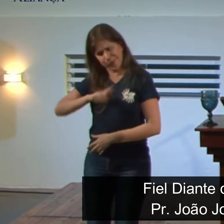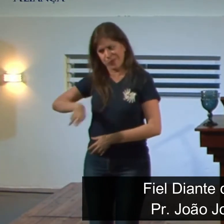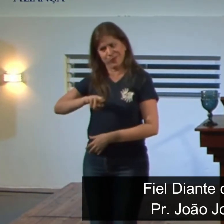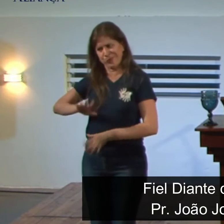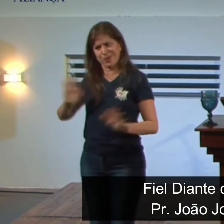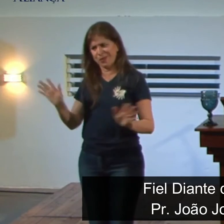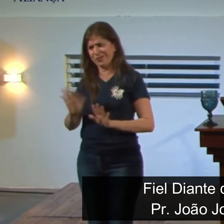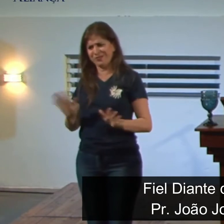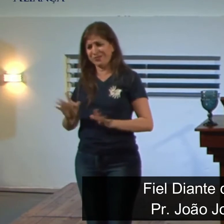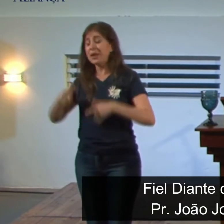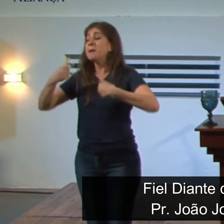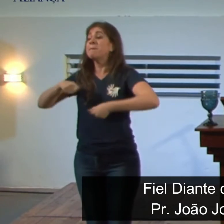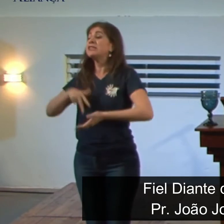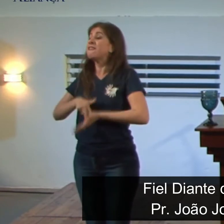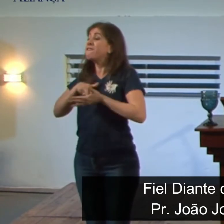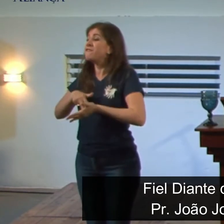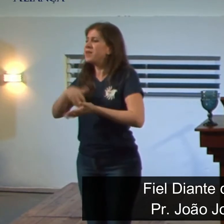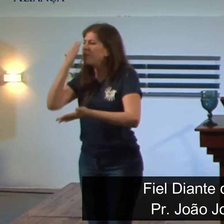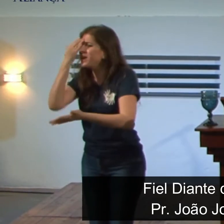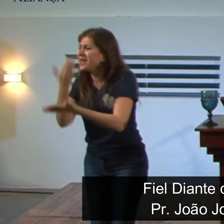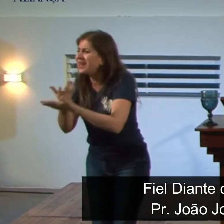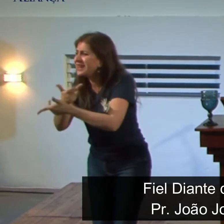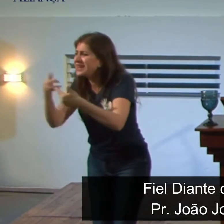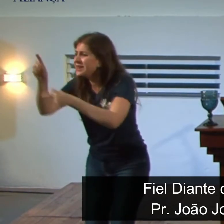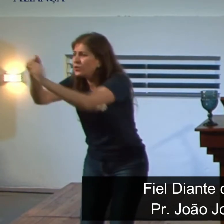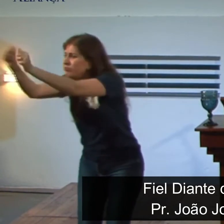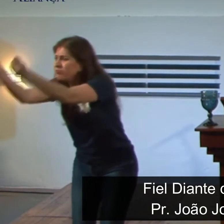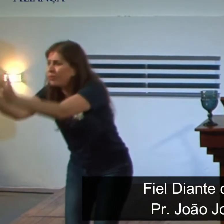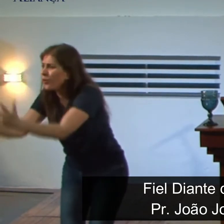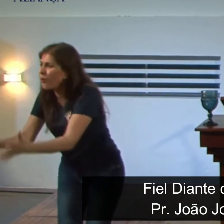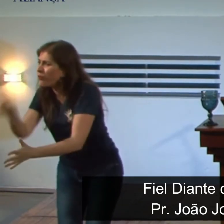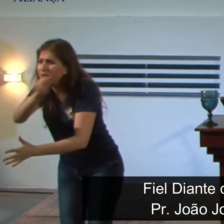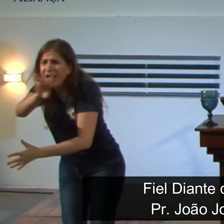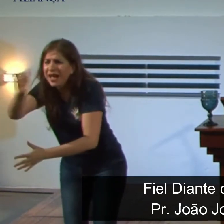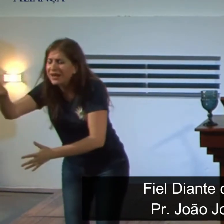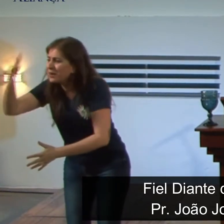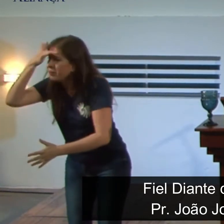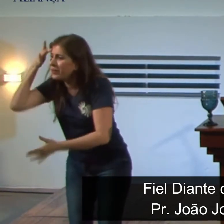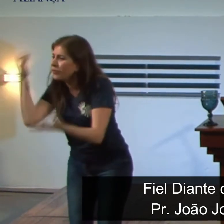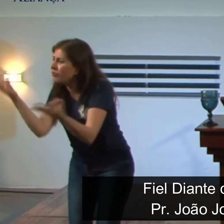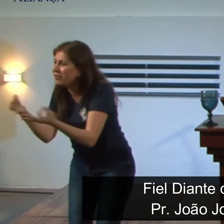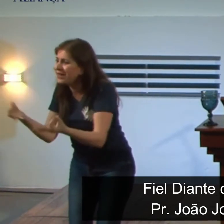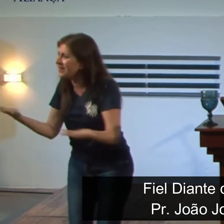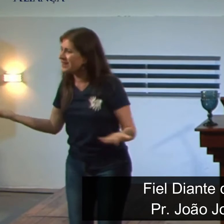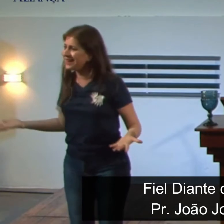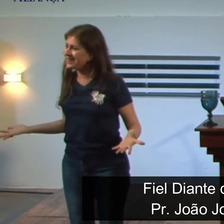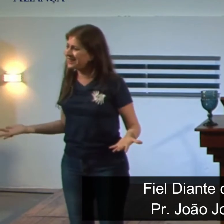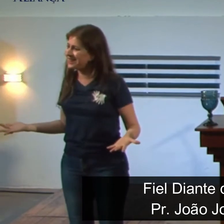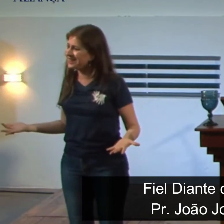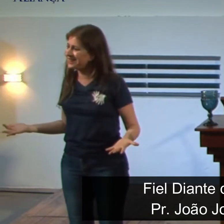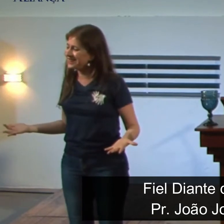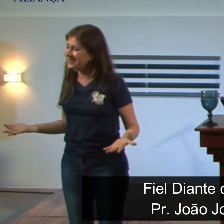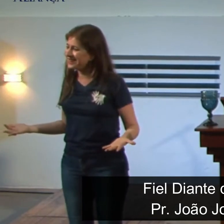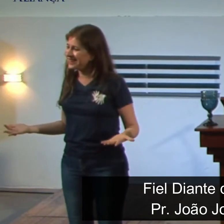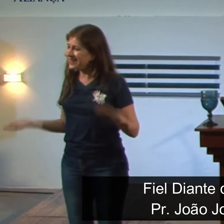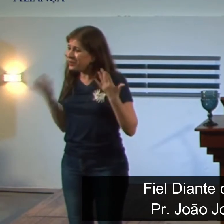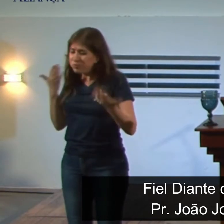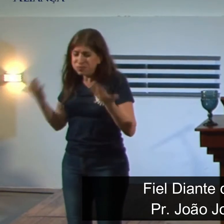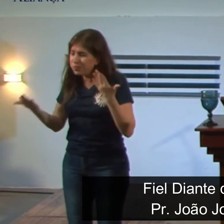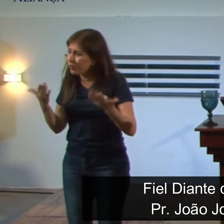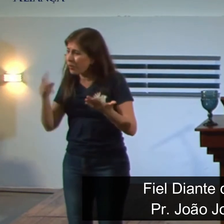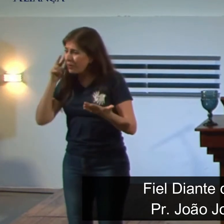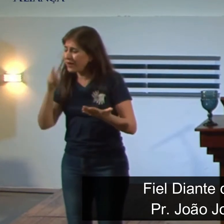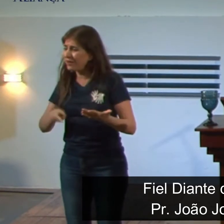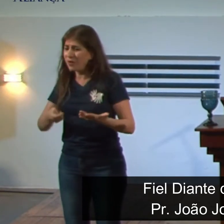consegue ter firmeza em relação a coisas tão simples e outras mais complexas como é que você vai resistir